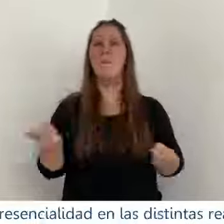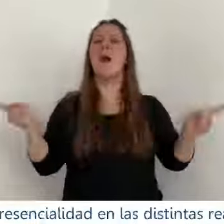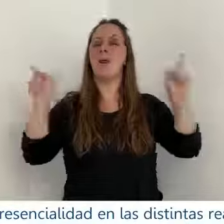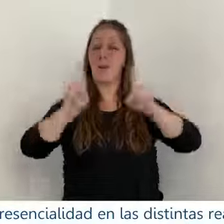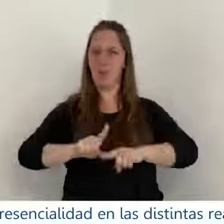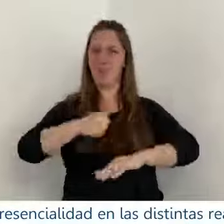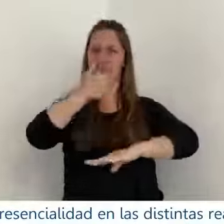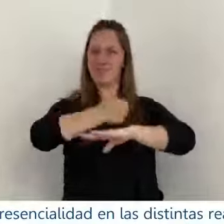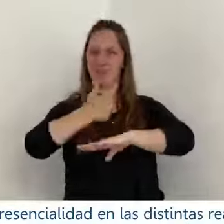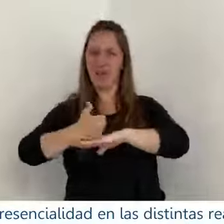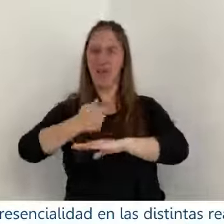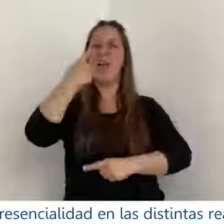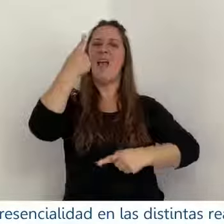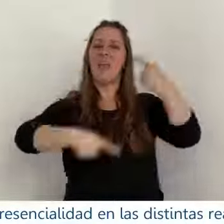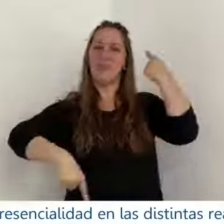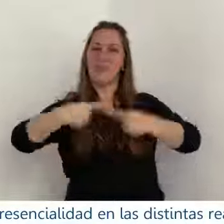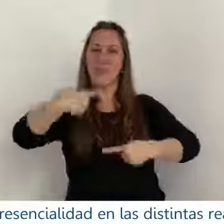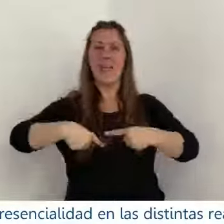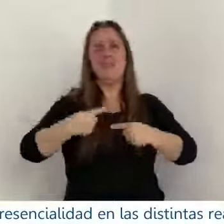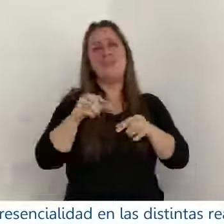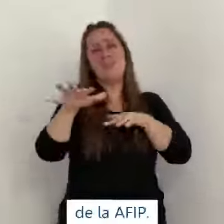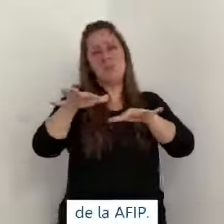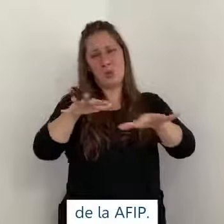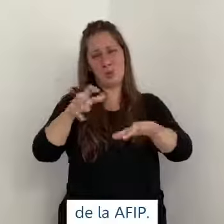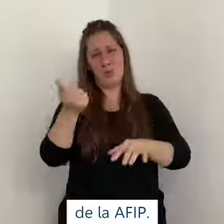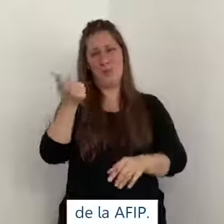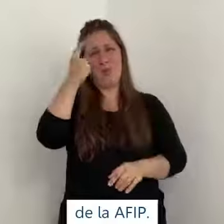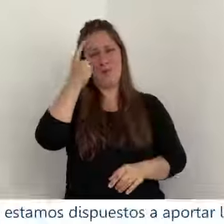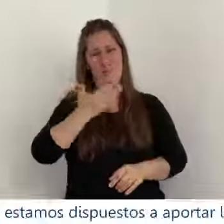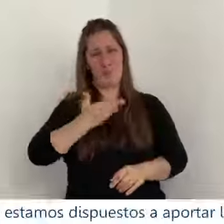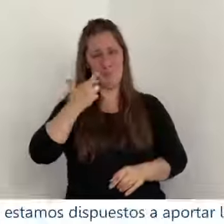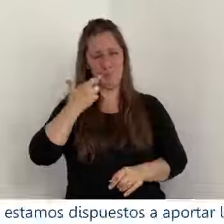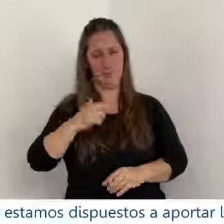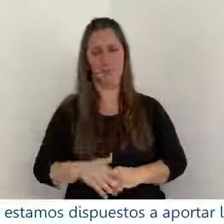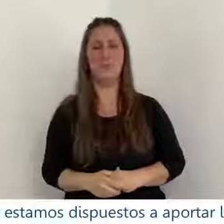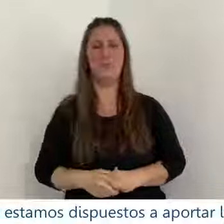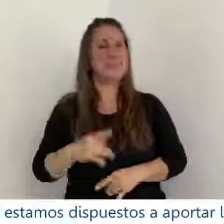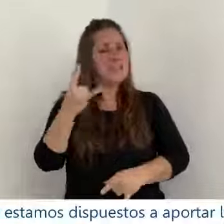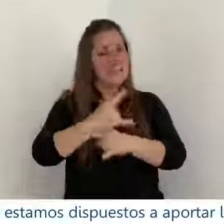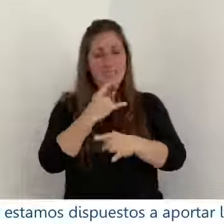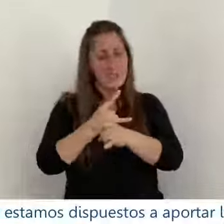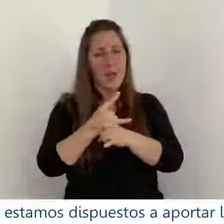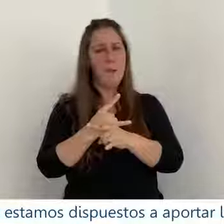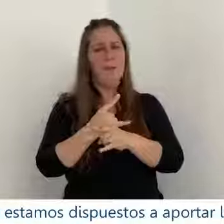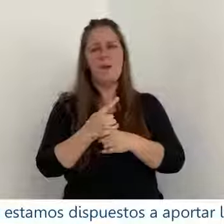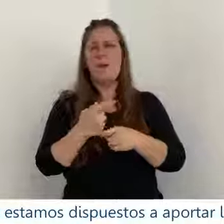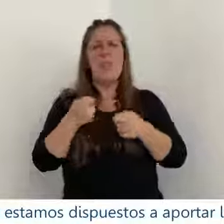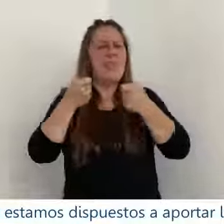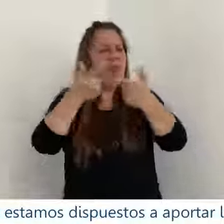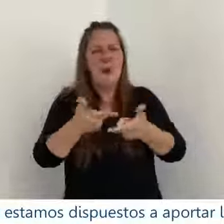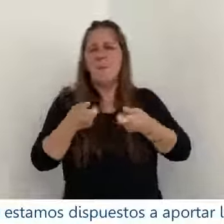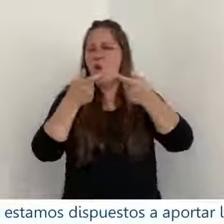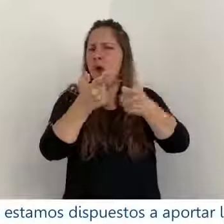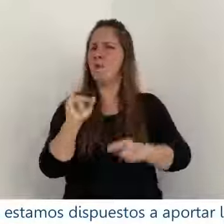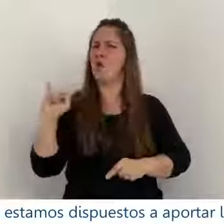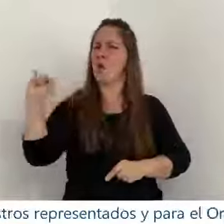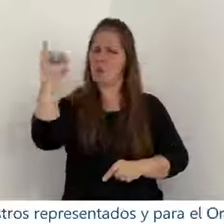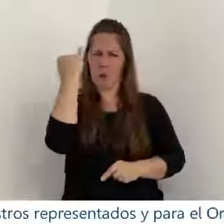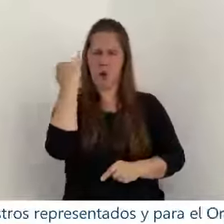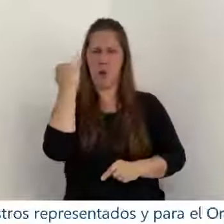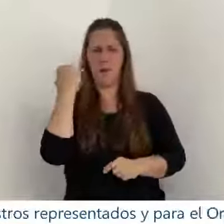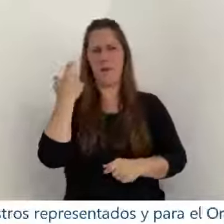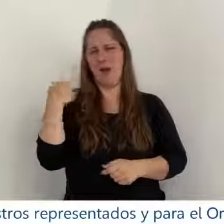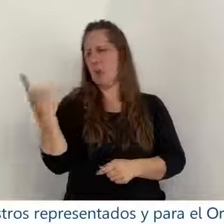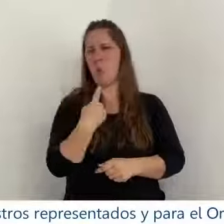presencialidad en las distintas realidades de la AFIP Siempre estamos dispuestos a aportar lo mejor para